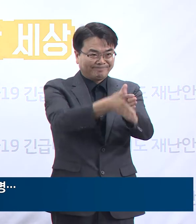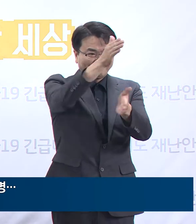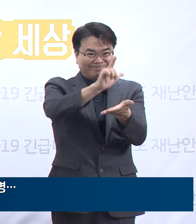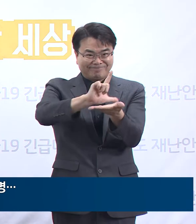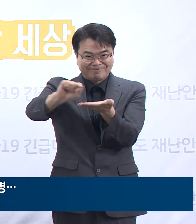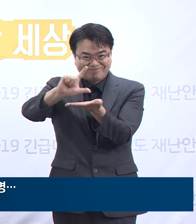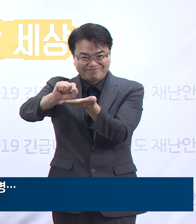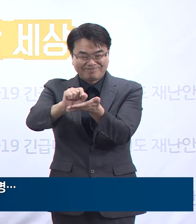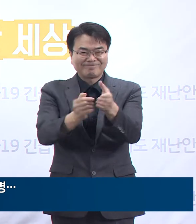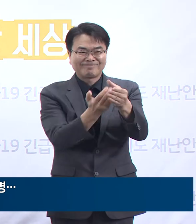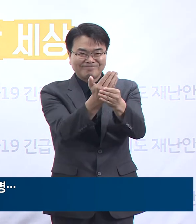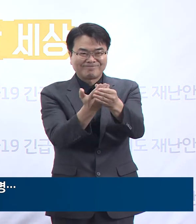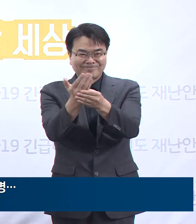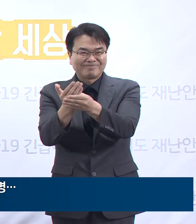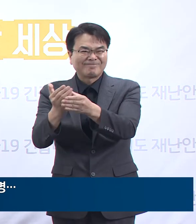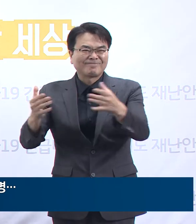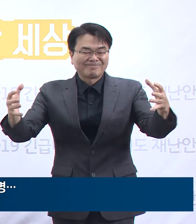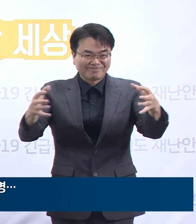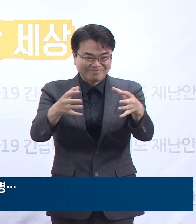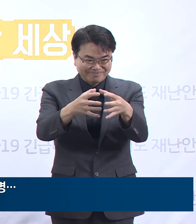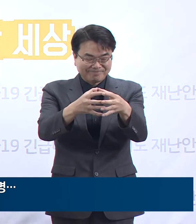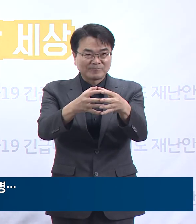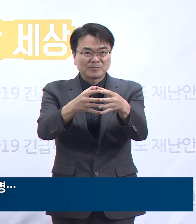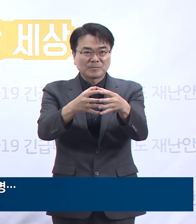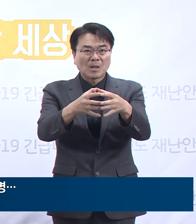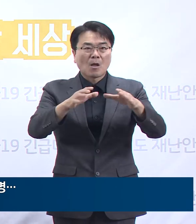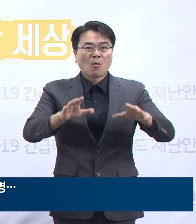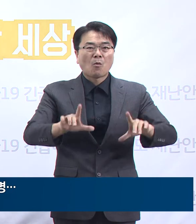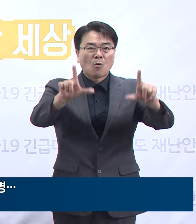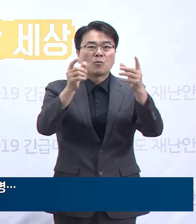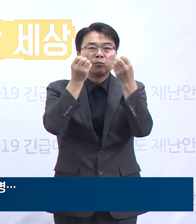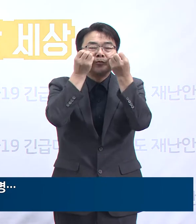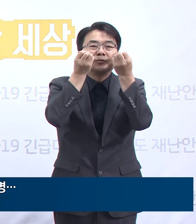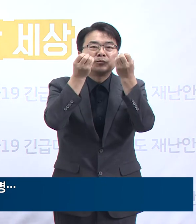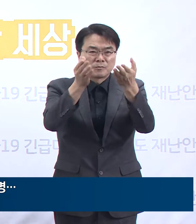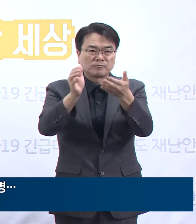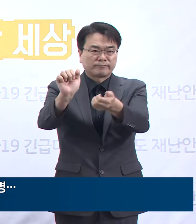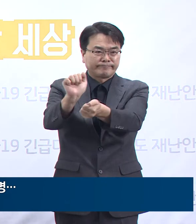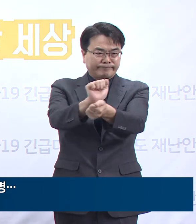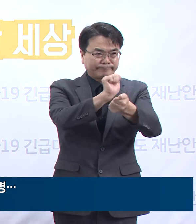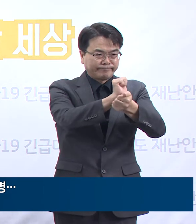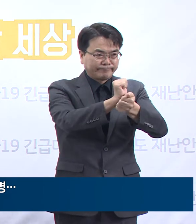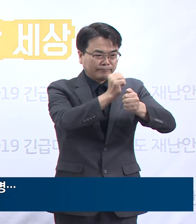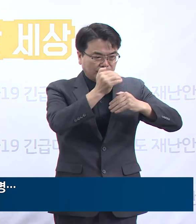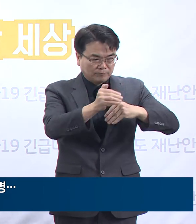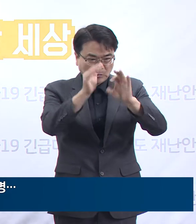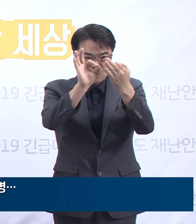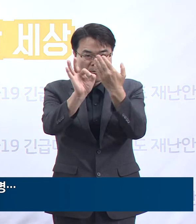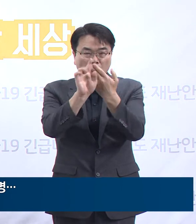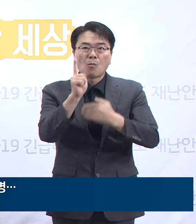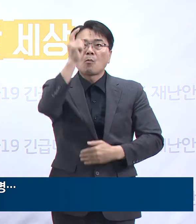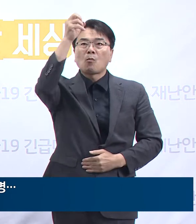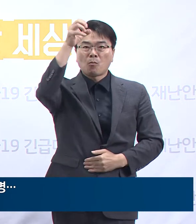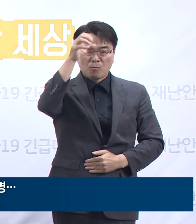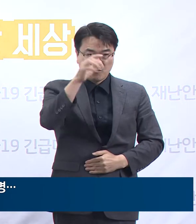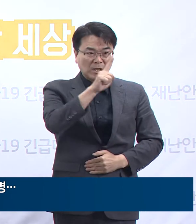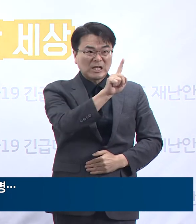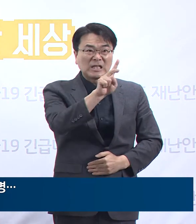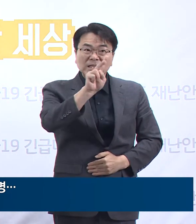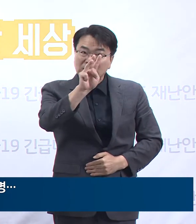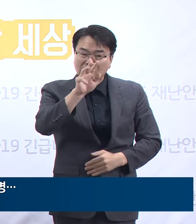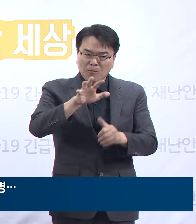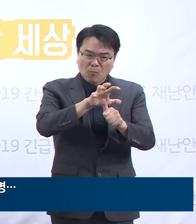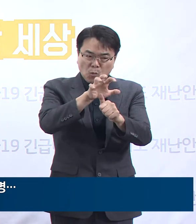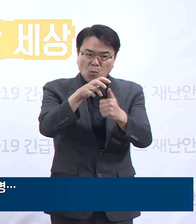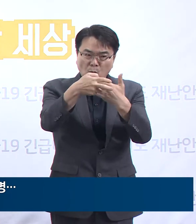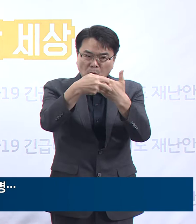발생한 자료입니다. 금일 신규 확진자의 감염 경로를 살펴보면 고양시의 1,2,3 요양원